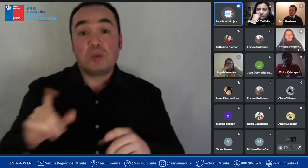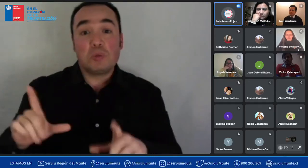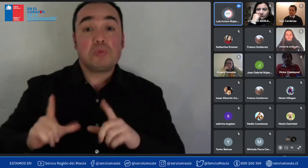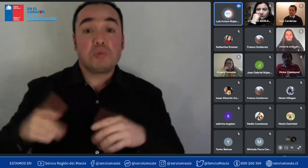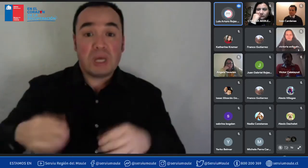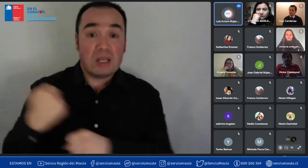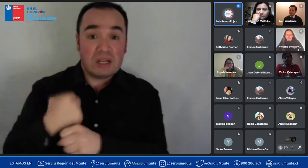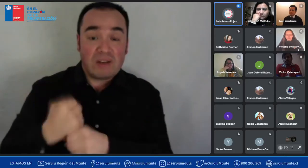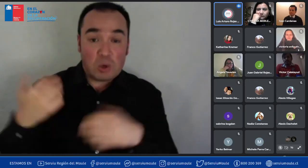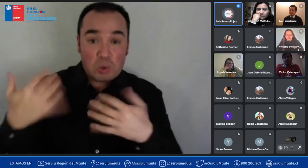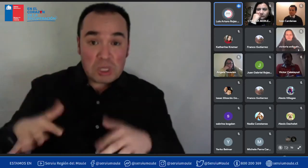pero puede